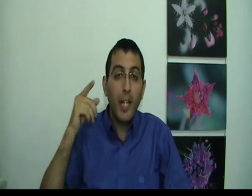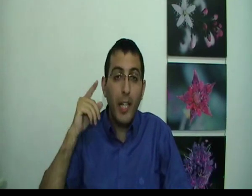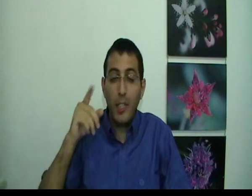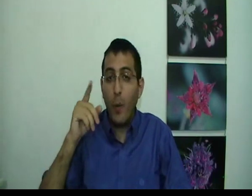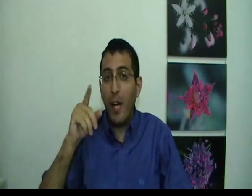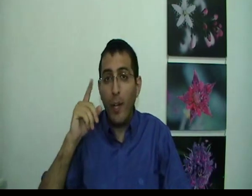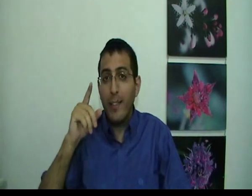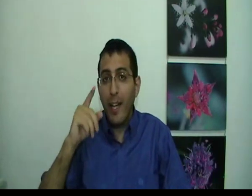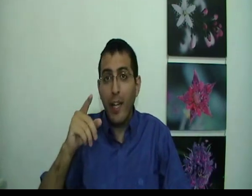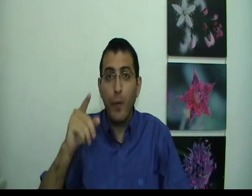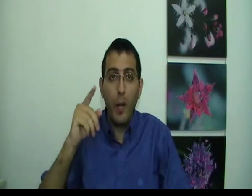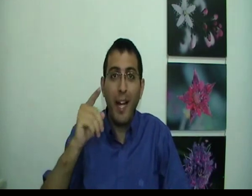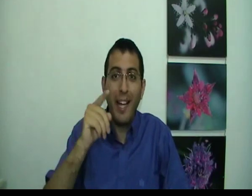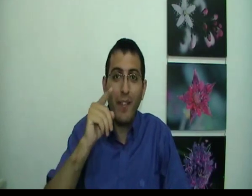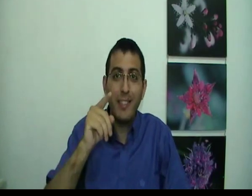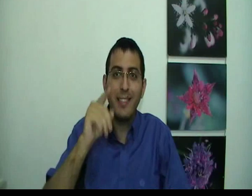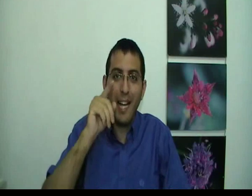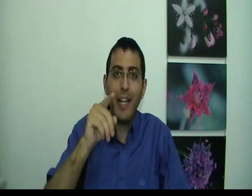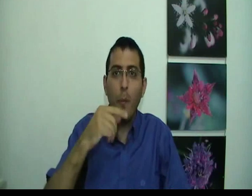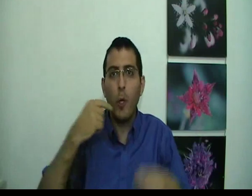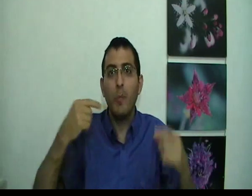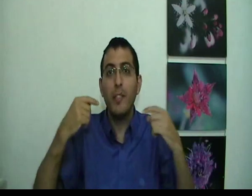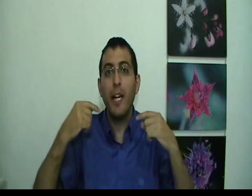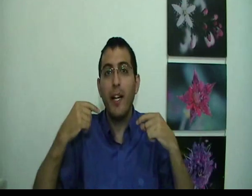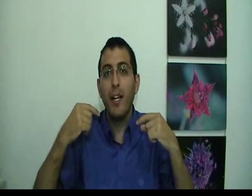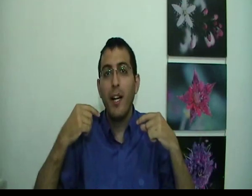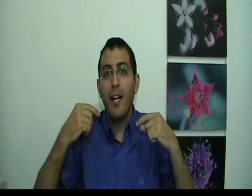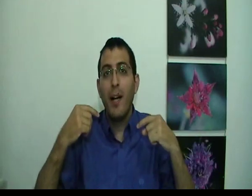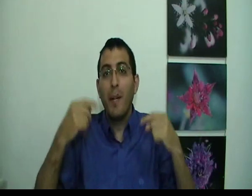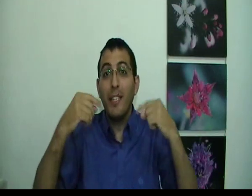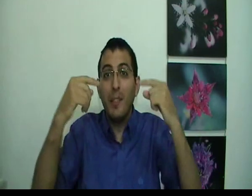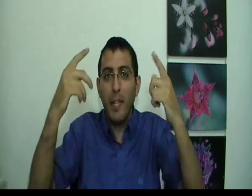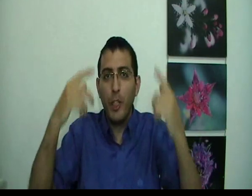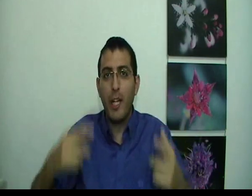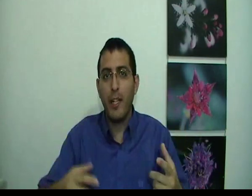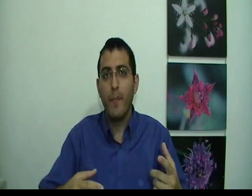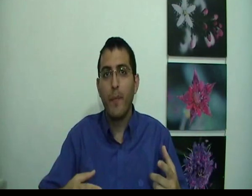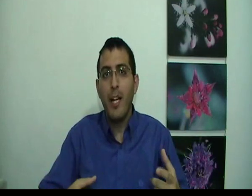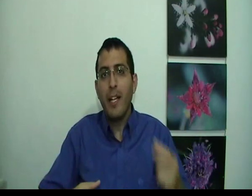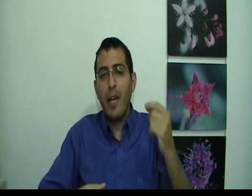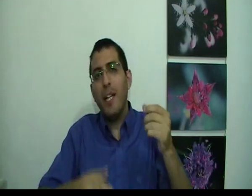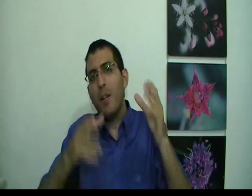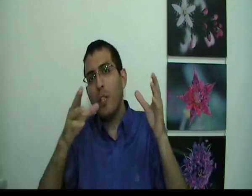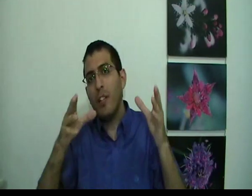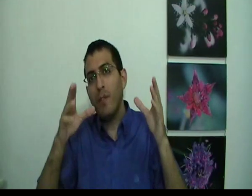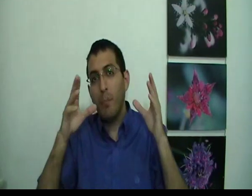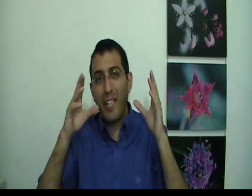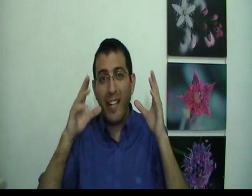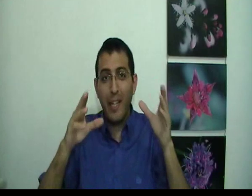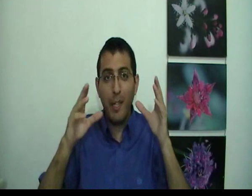כאשר הוא היה רואה את הרכב הוא היה אומר הרכב הזה זה אני לא פחות מאשר מה שנדמה לי שאני כי אם אנחנו עכשיו מקרינים על